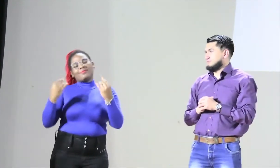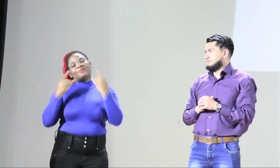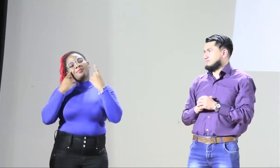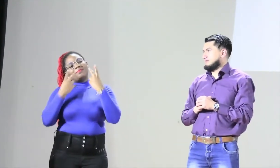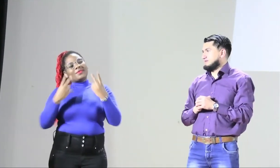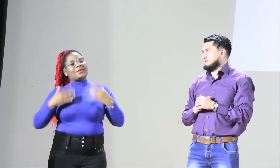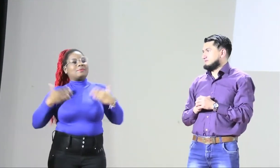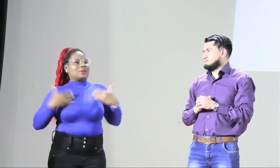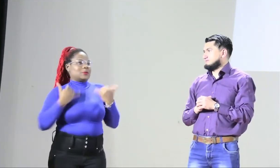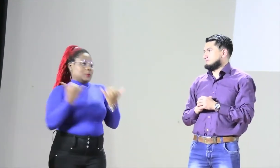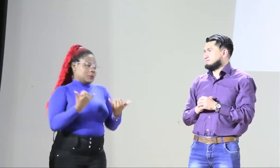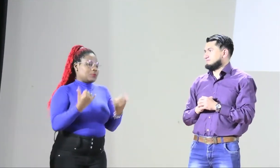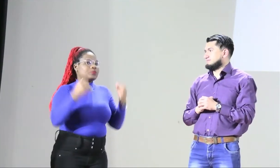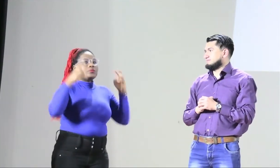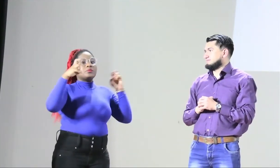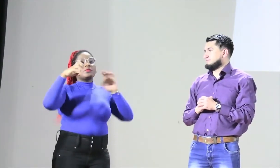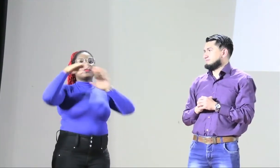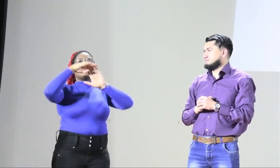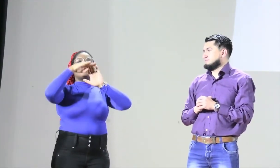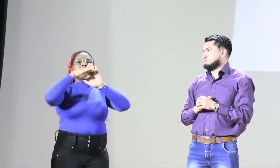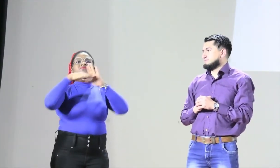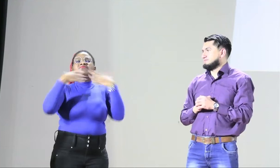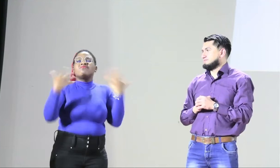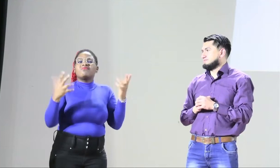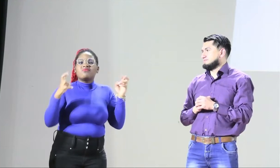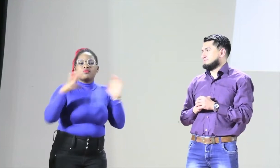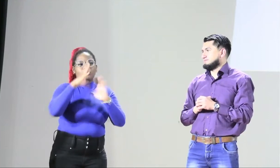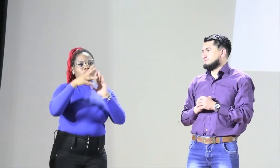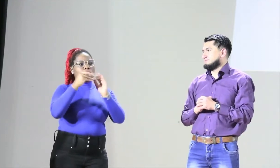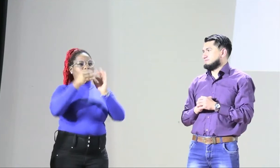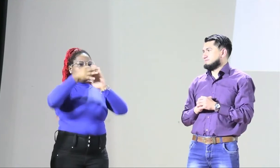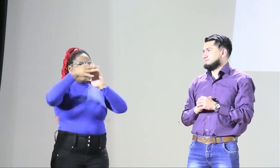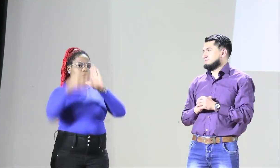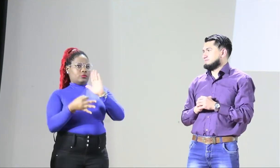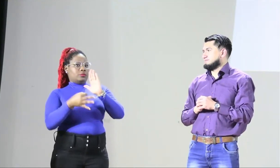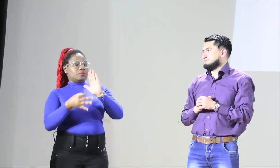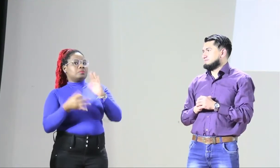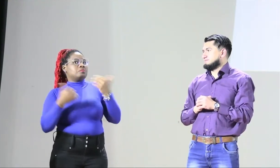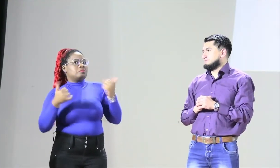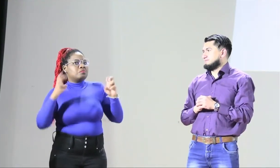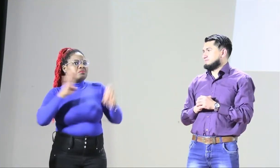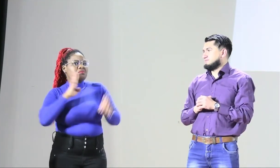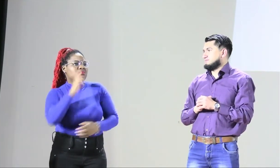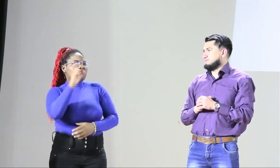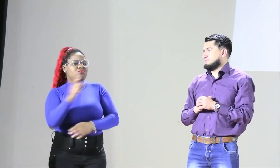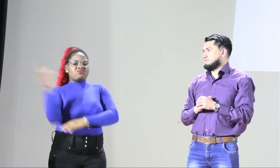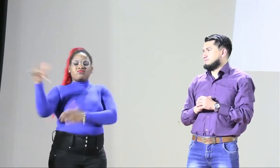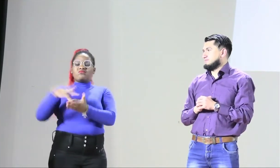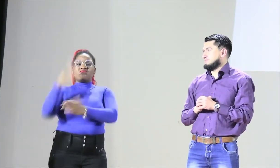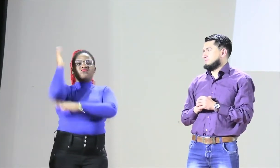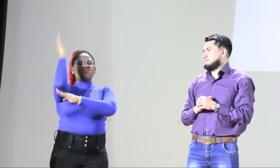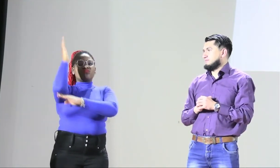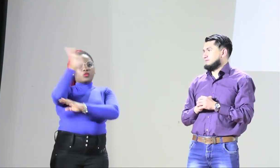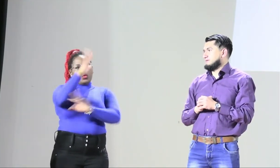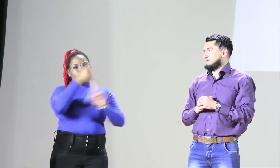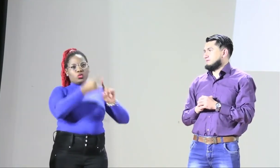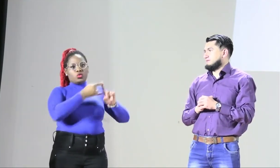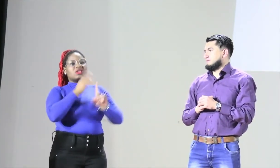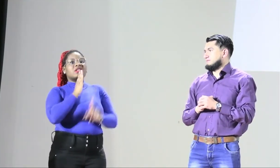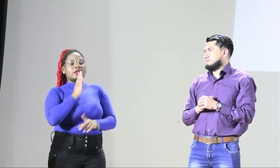contentos de su asistencia presencial y virtual. A mí también nos vamos a conocer acá, que es el Código de Éntica, y tenemos